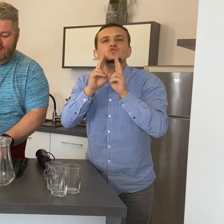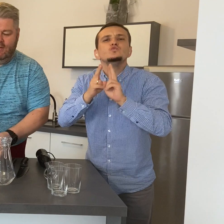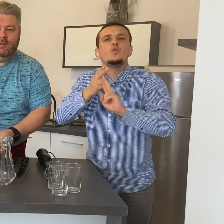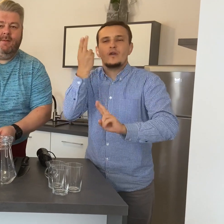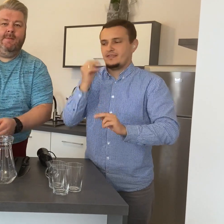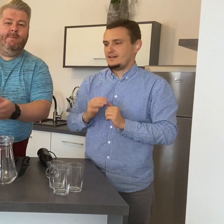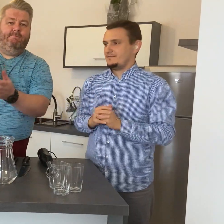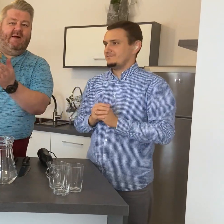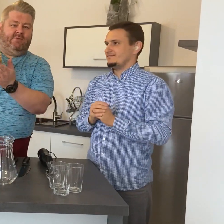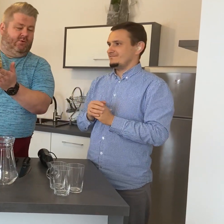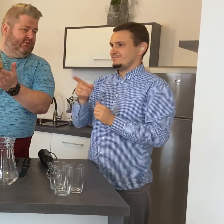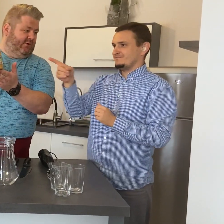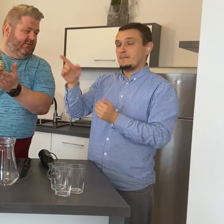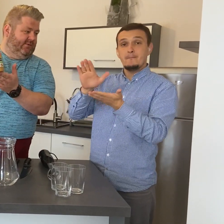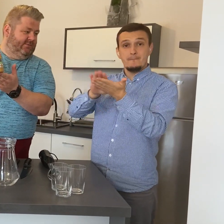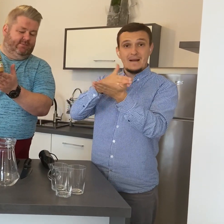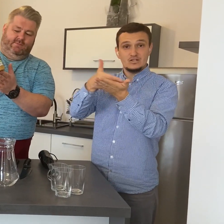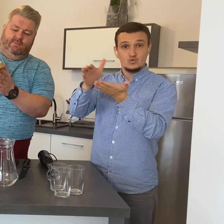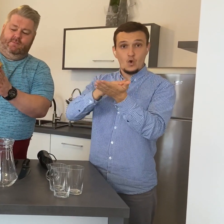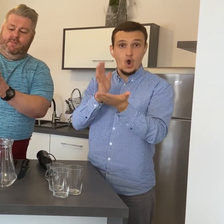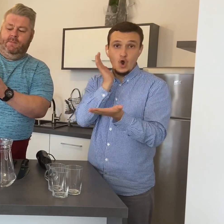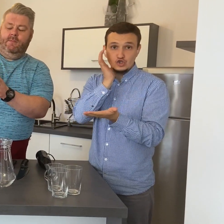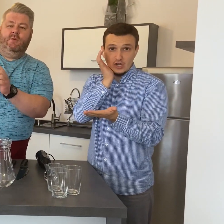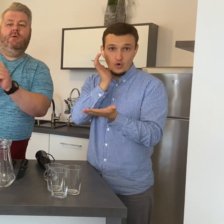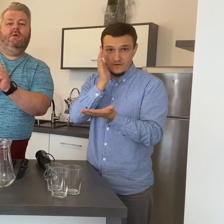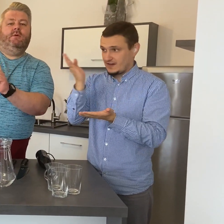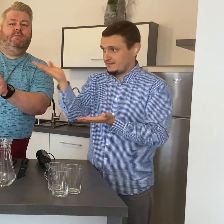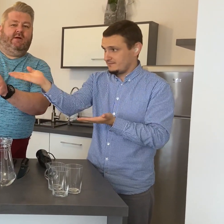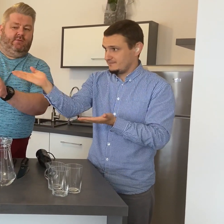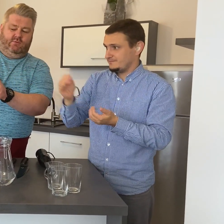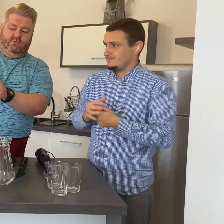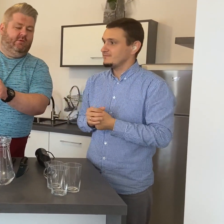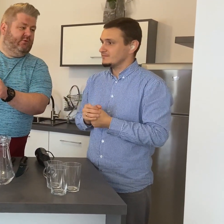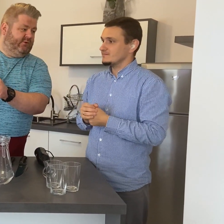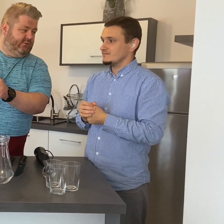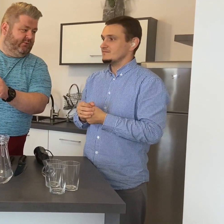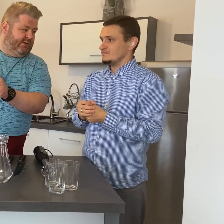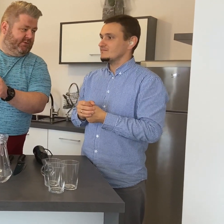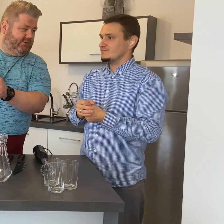Masło orzechowe, masło z orzeszków ziemnych,